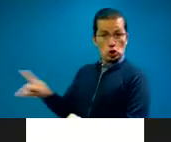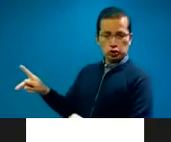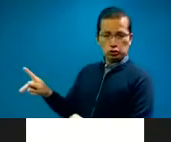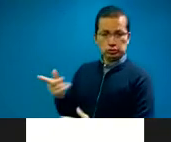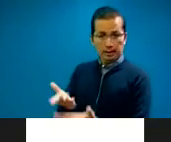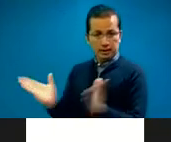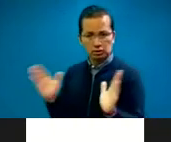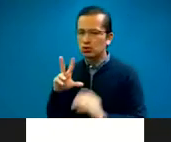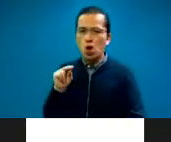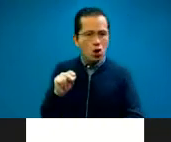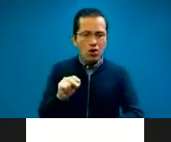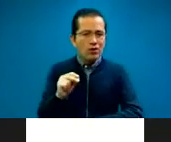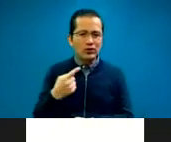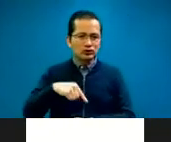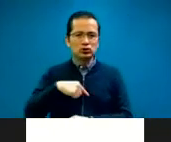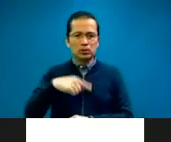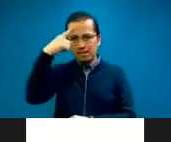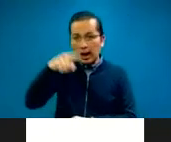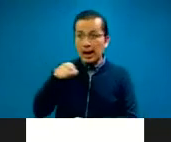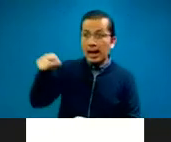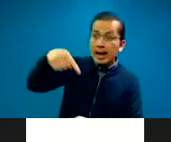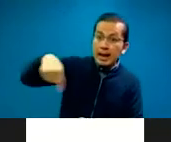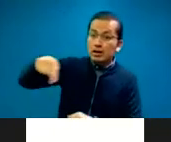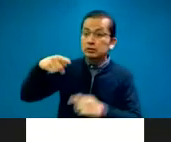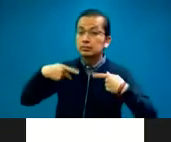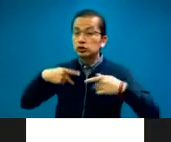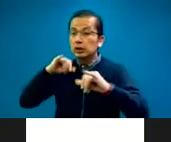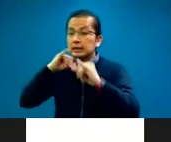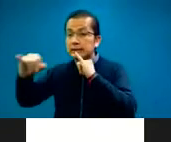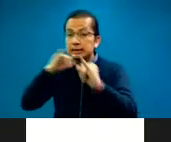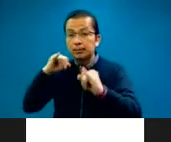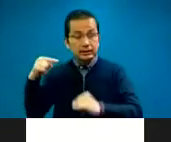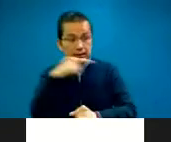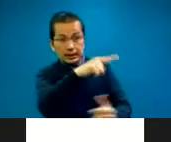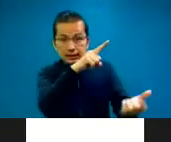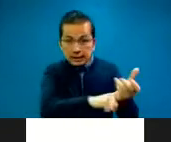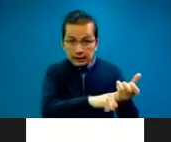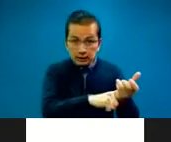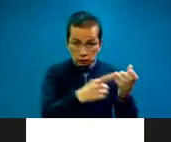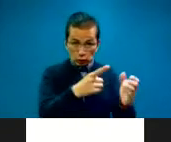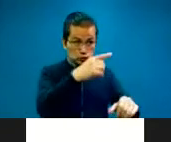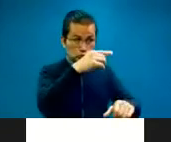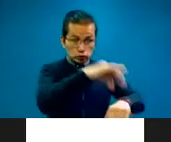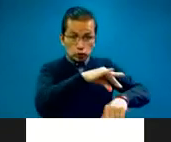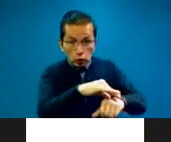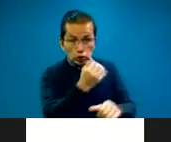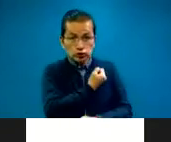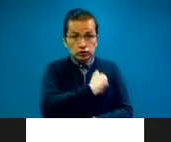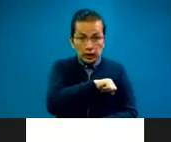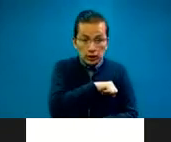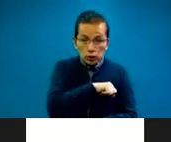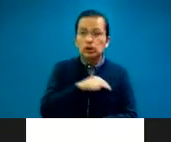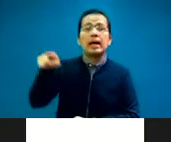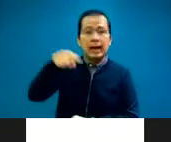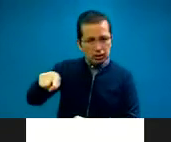la persona proporcionando el servicio, es decir, el intérprete, que tenga capacitación formal